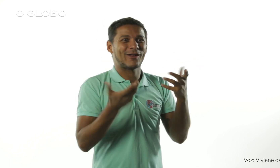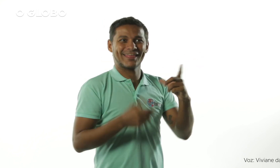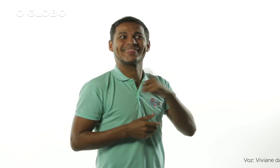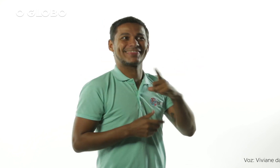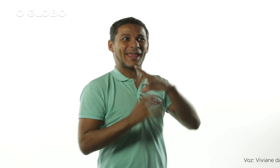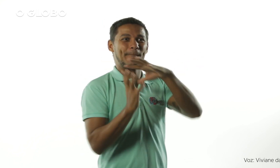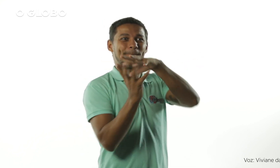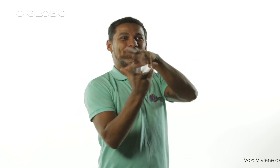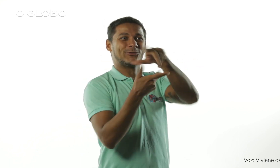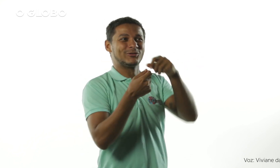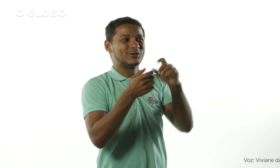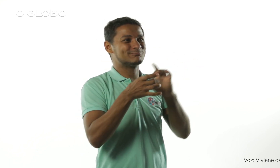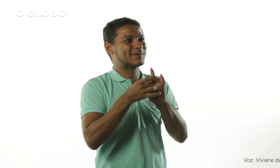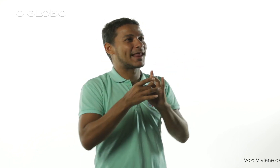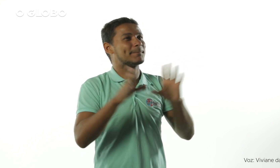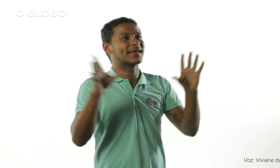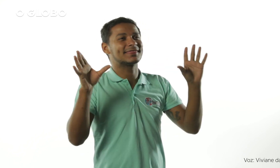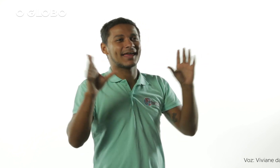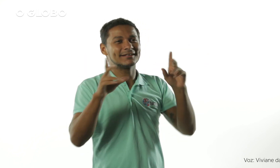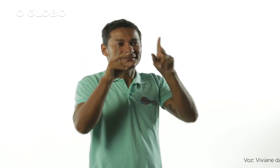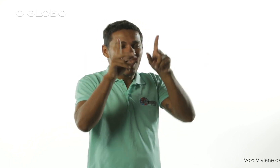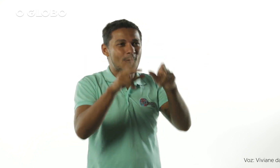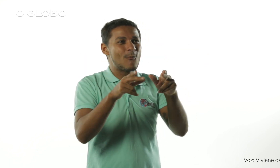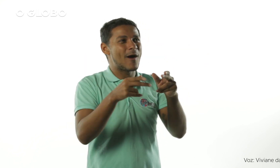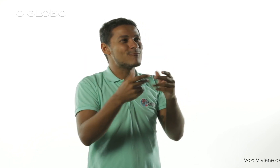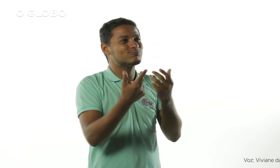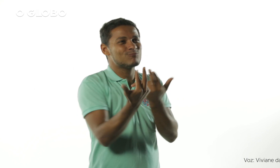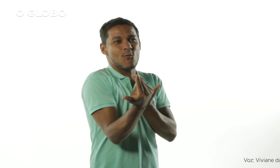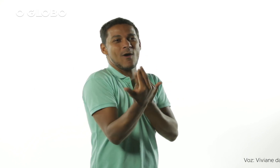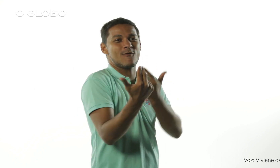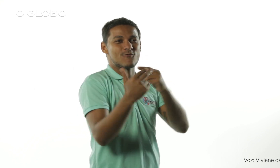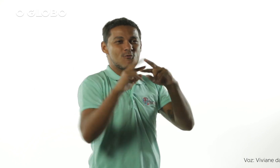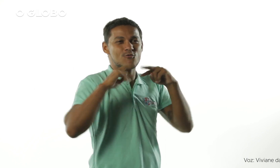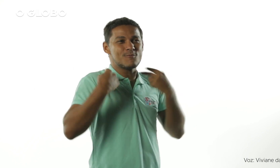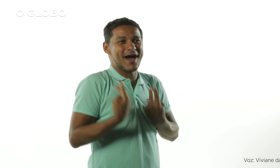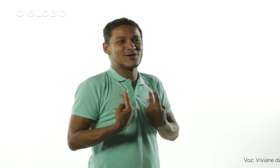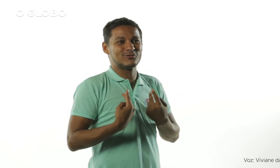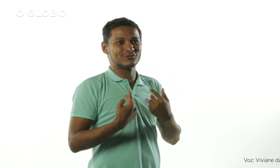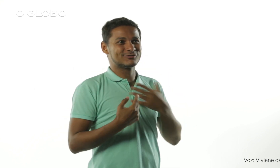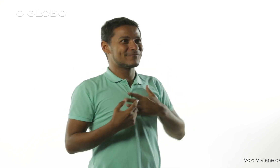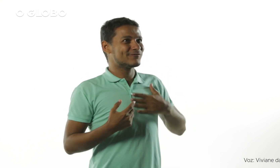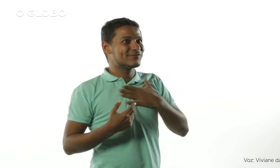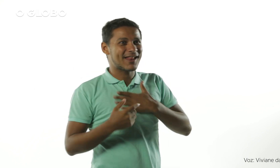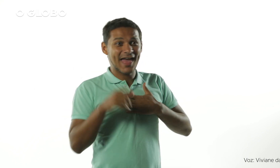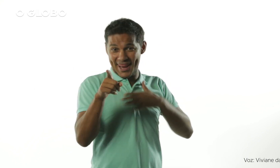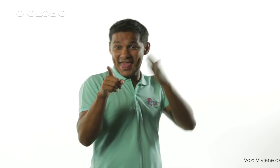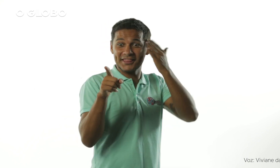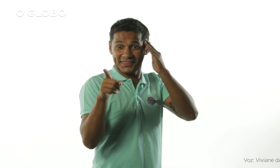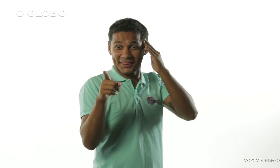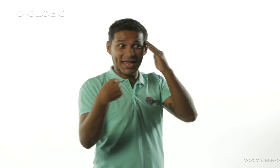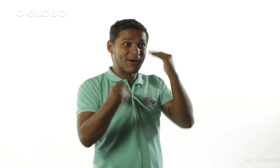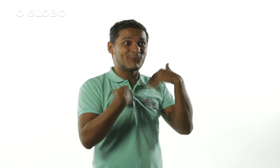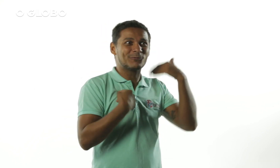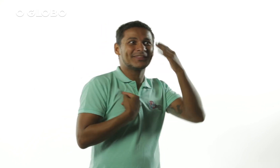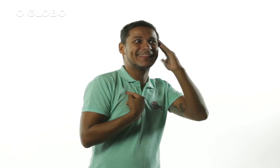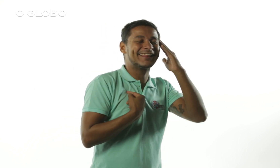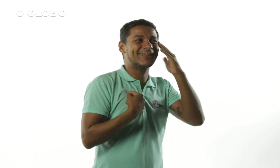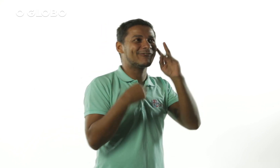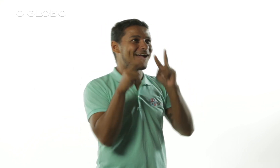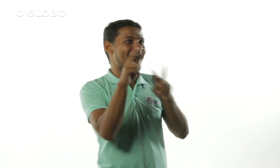mundo Agora é, agora eu participo Agora eu tenho a liberdade de ser igual quem tá lá desfilando Entendeu? Porque se